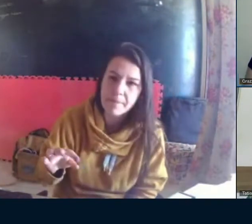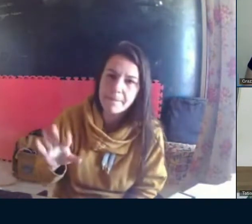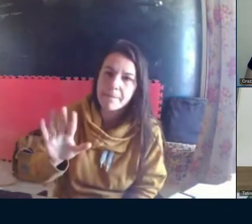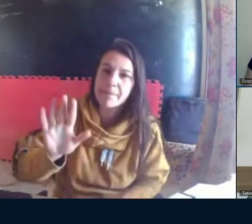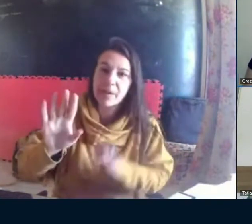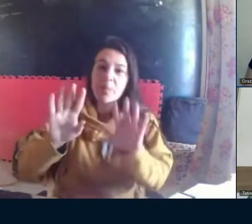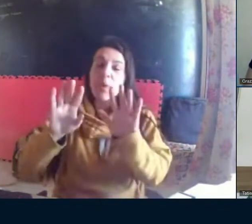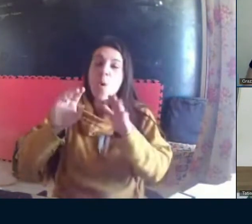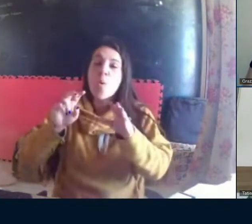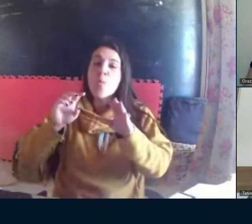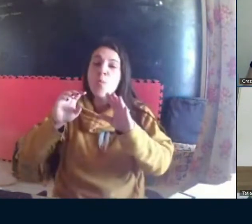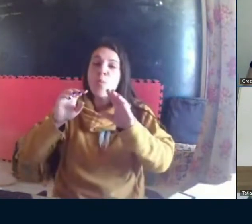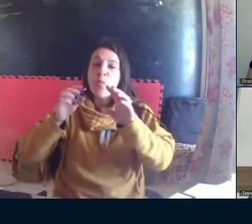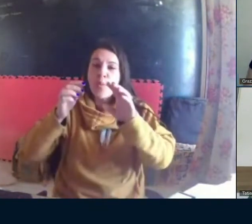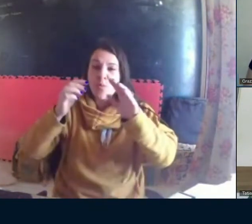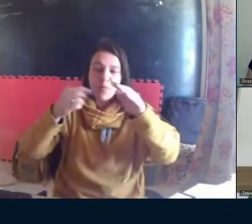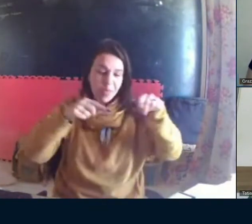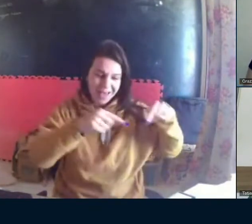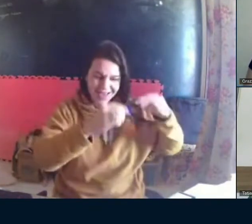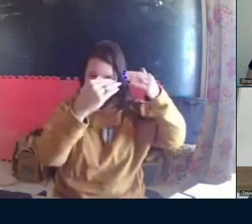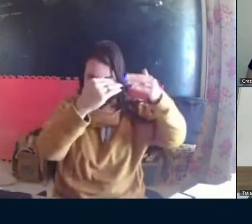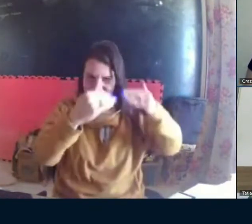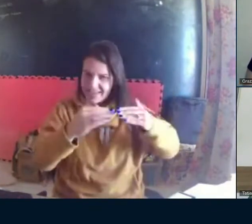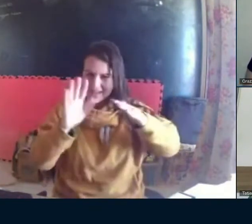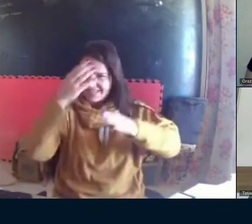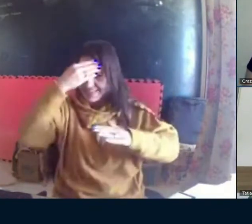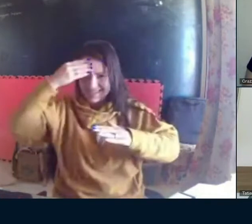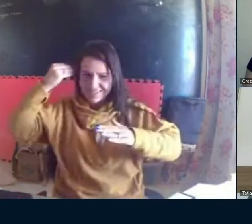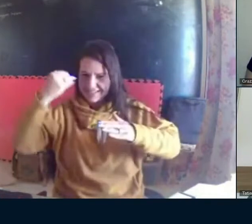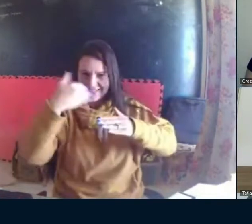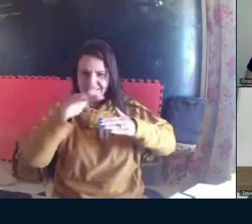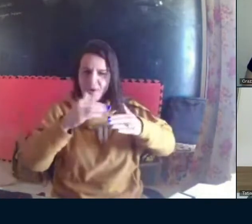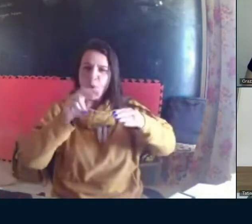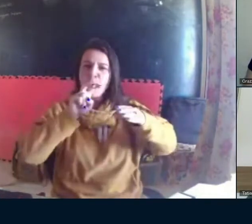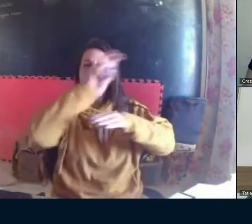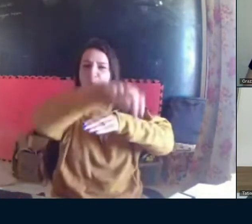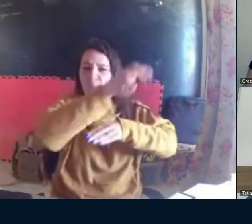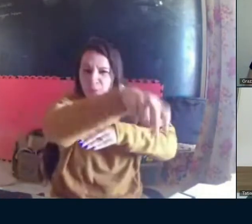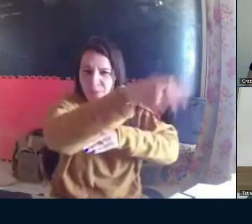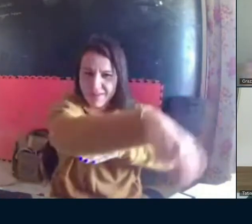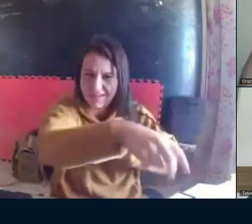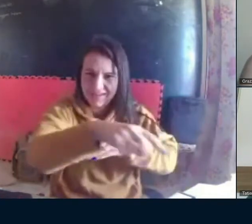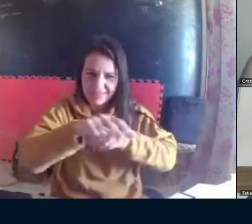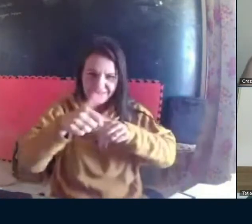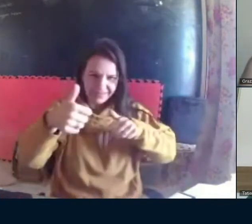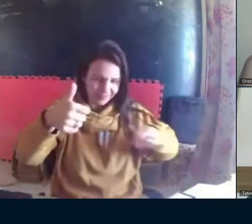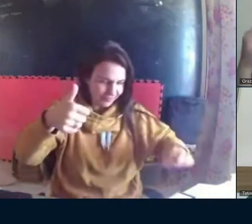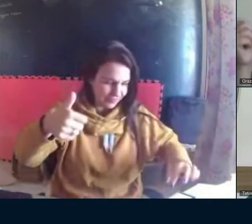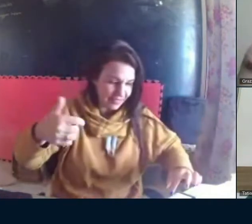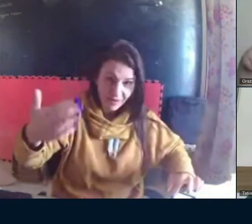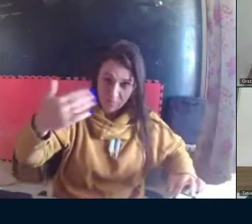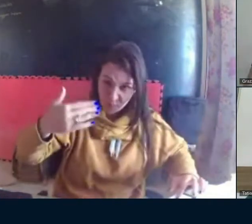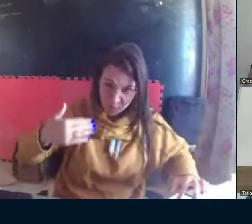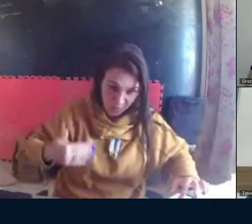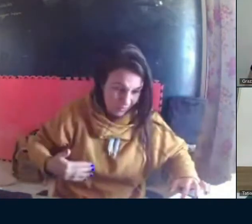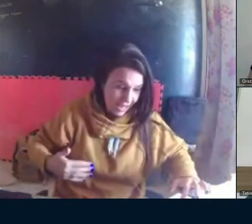É interessante.